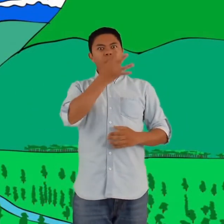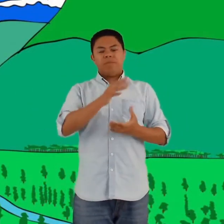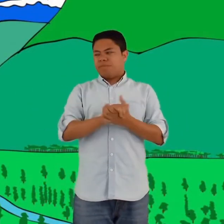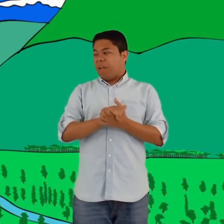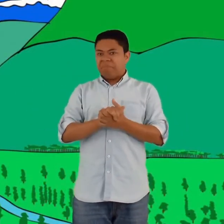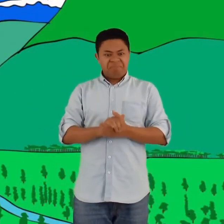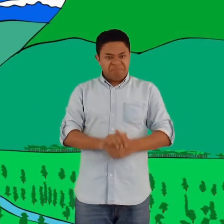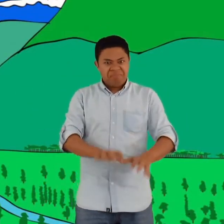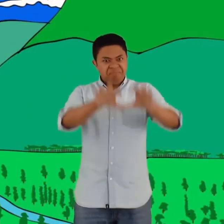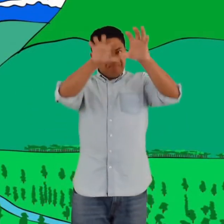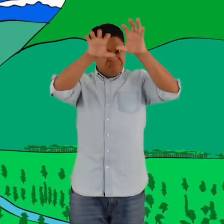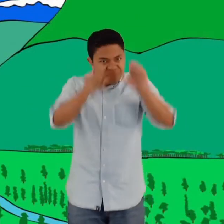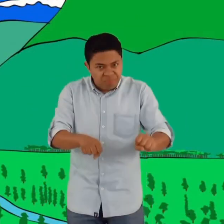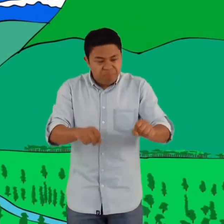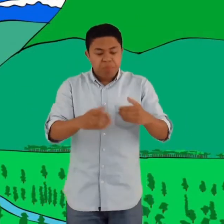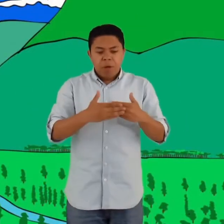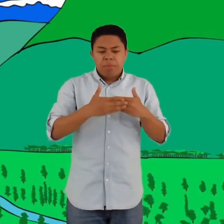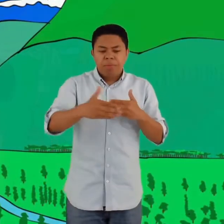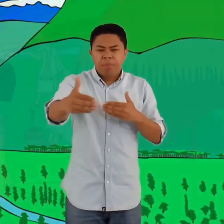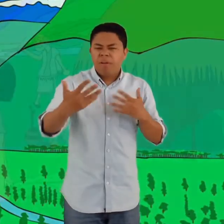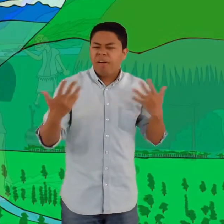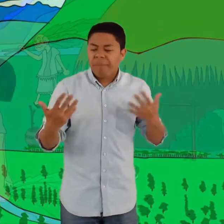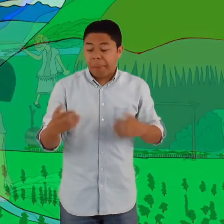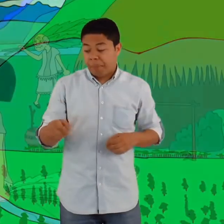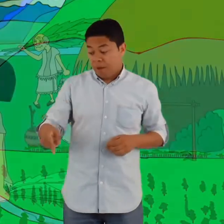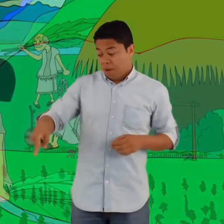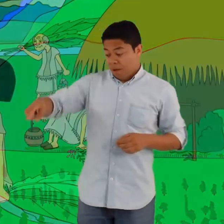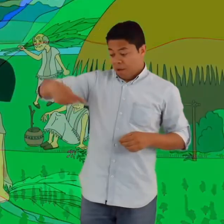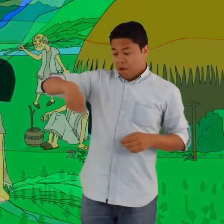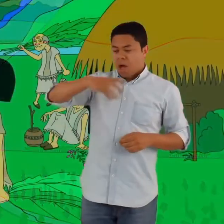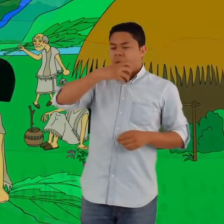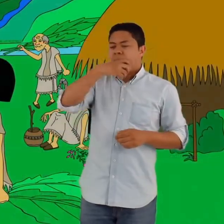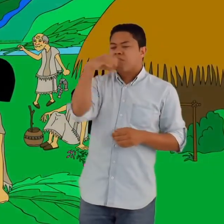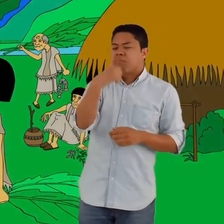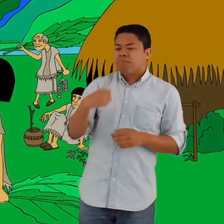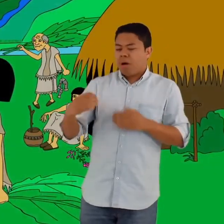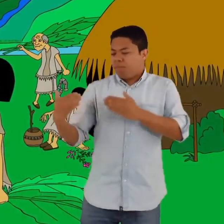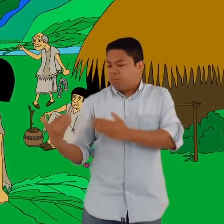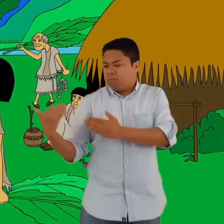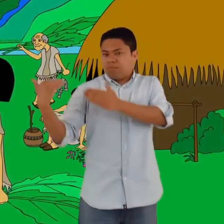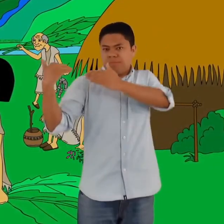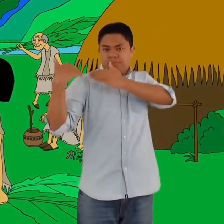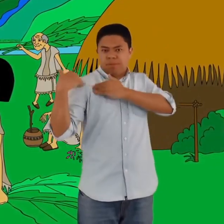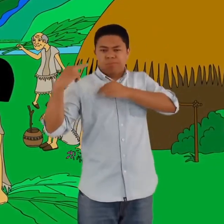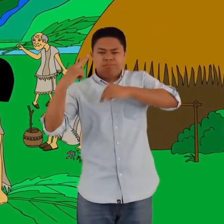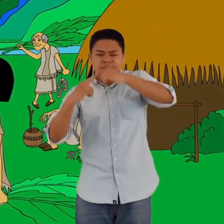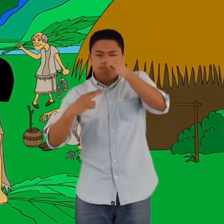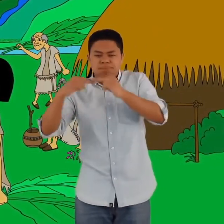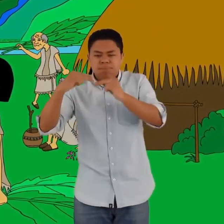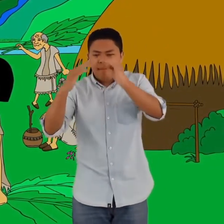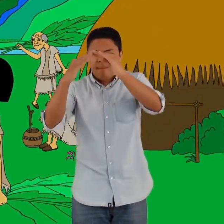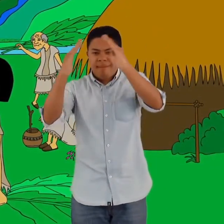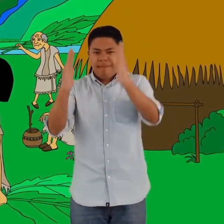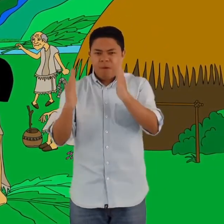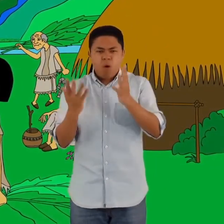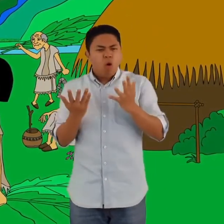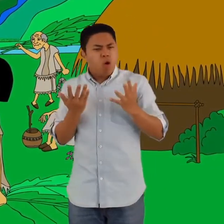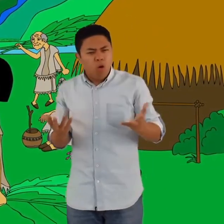Es un espacio ideal. Al ser un lugar hermoso, decidieron quedarse allí. Pasado el tiempo, los ancianos construyeron casas con la madera del